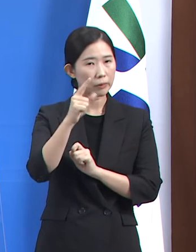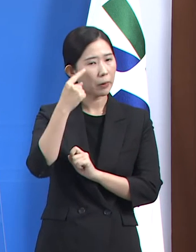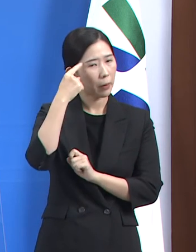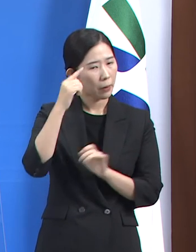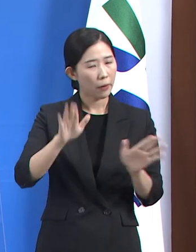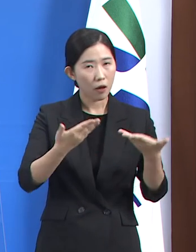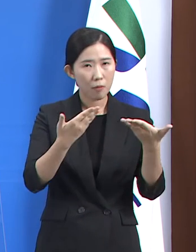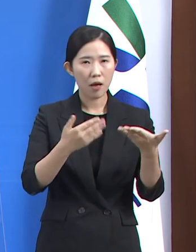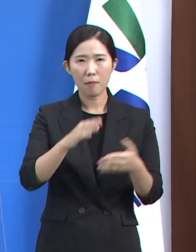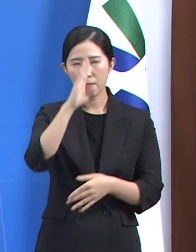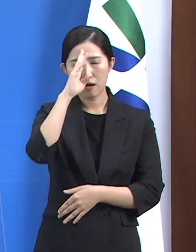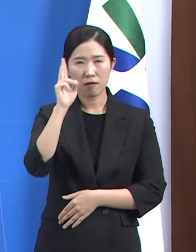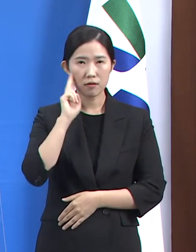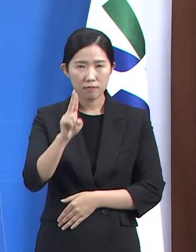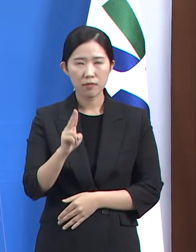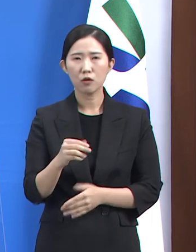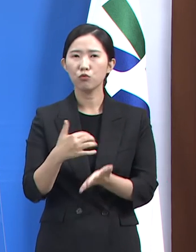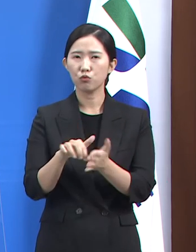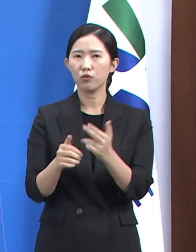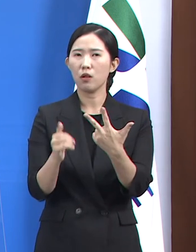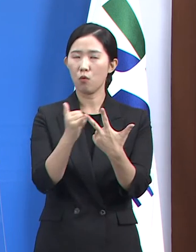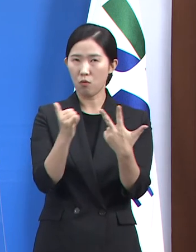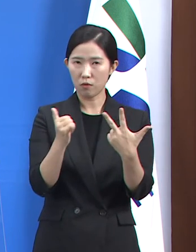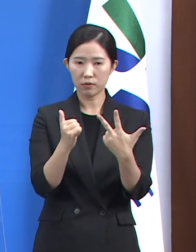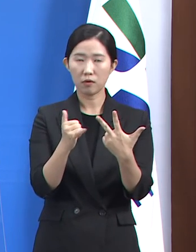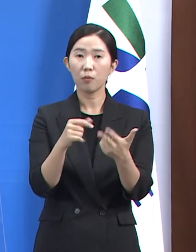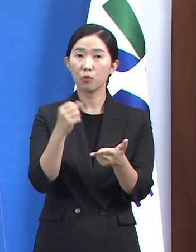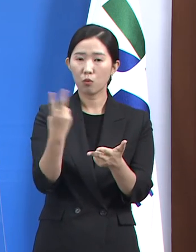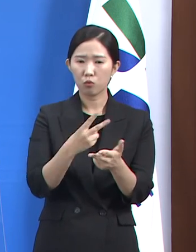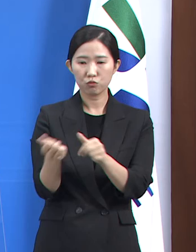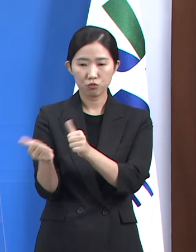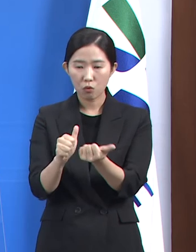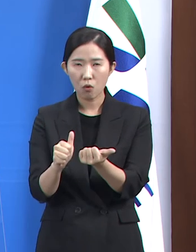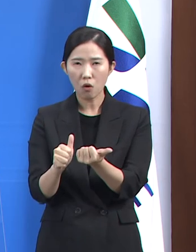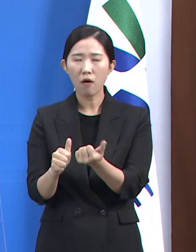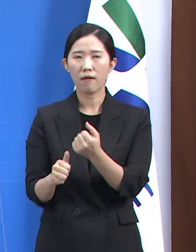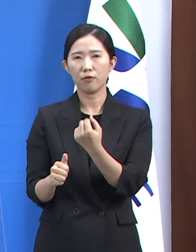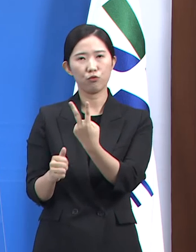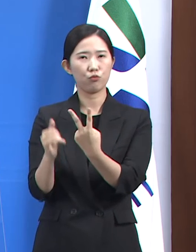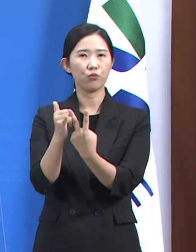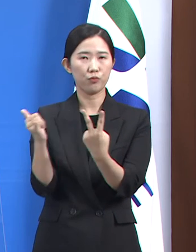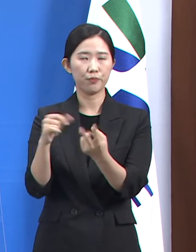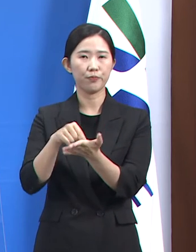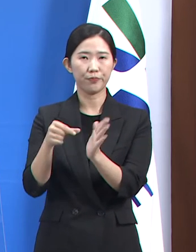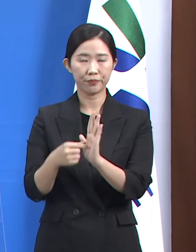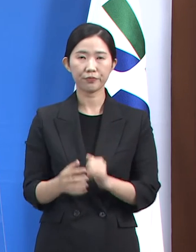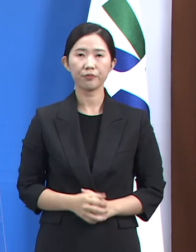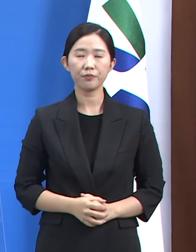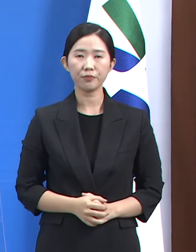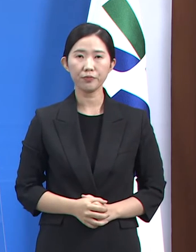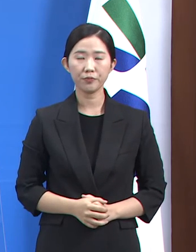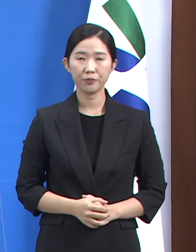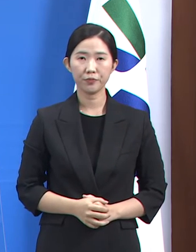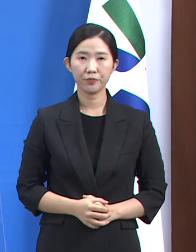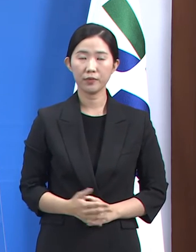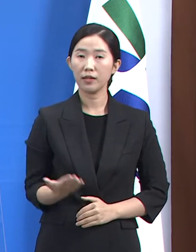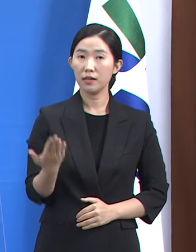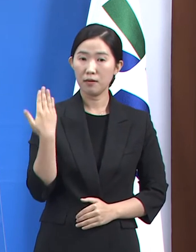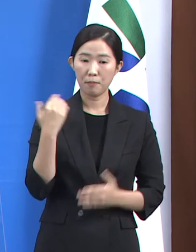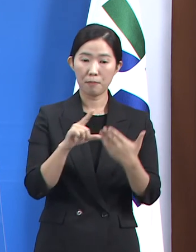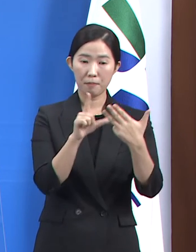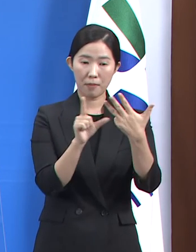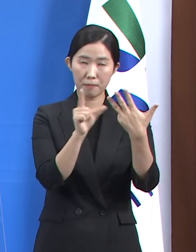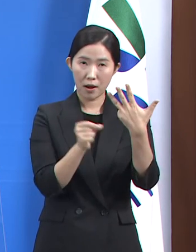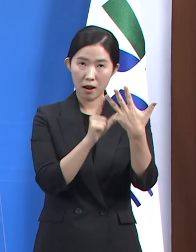사례는 7건, 사망 사례는 4건 보고되었습니다. 지난달 26일부터 시작된 18세에서 49세